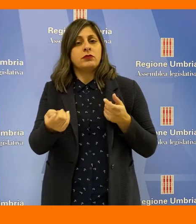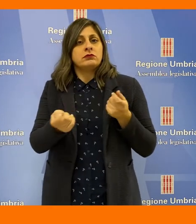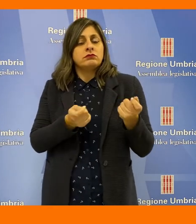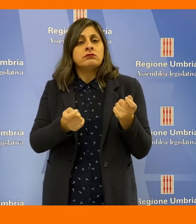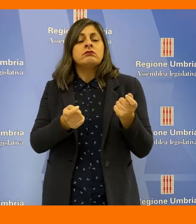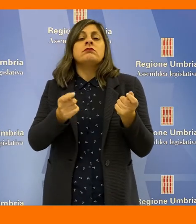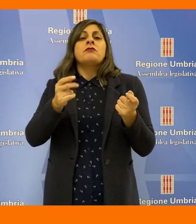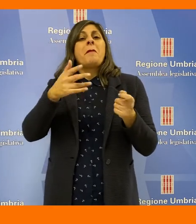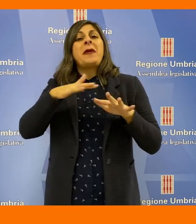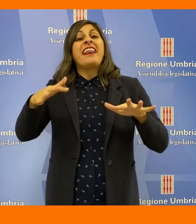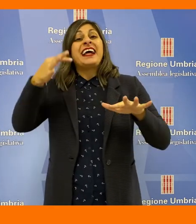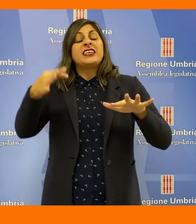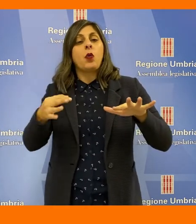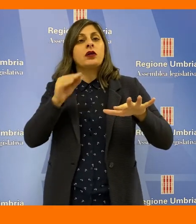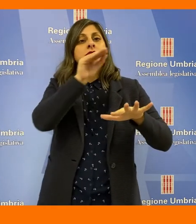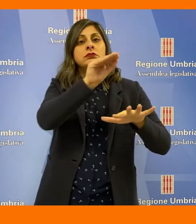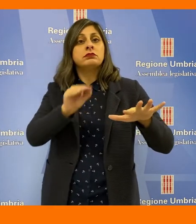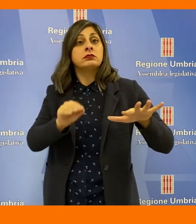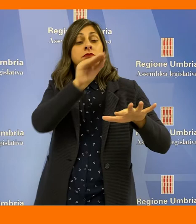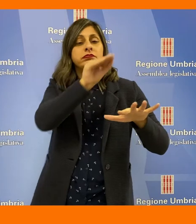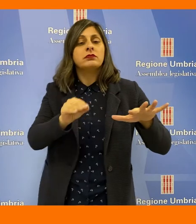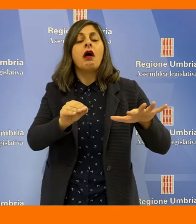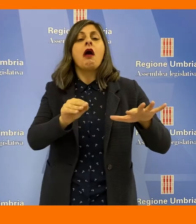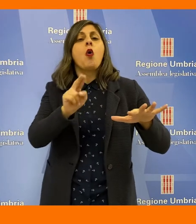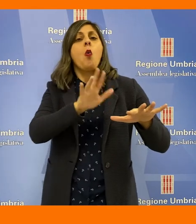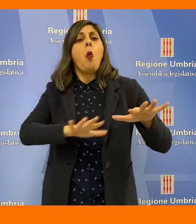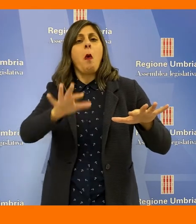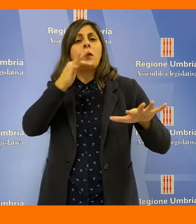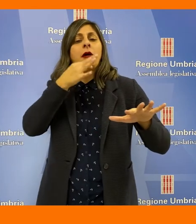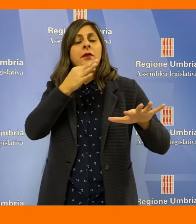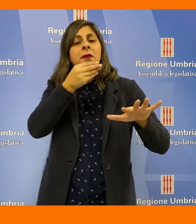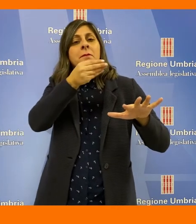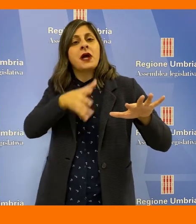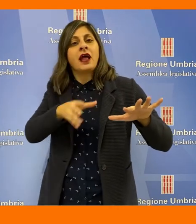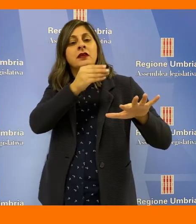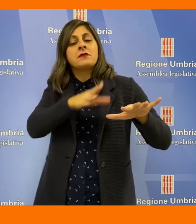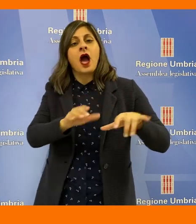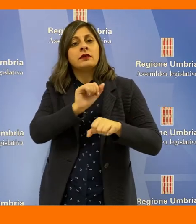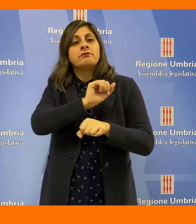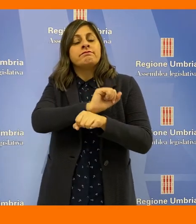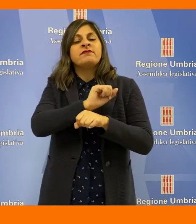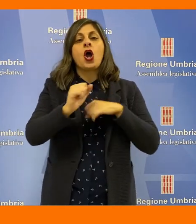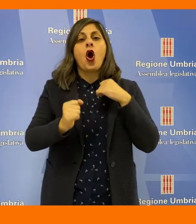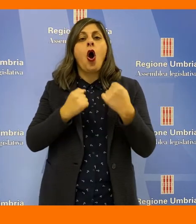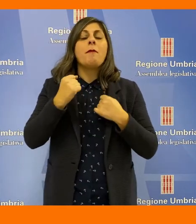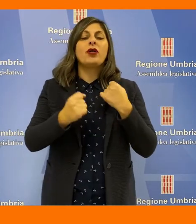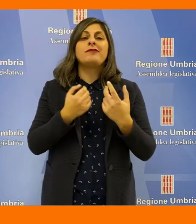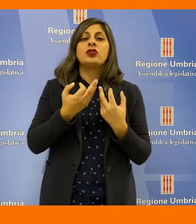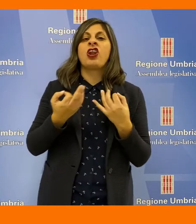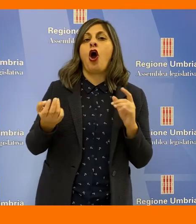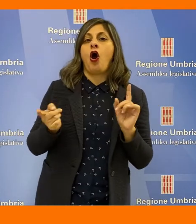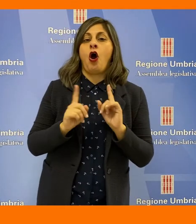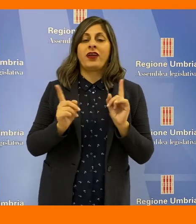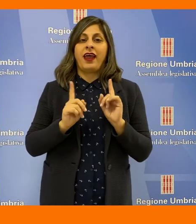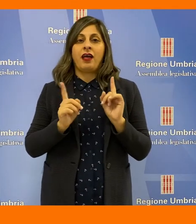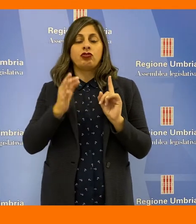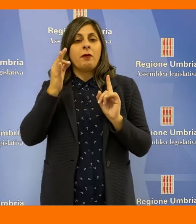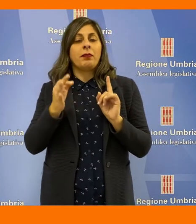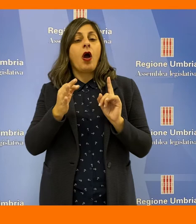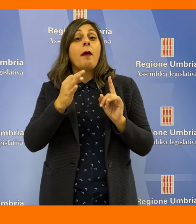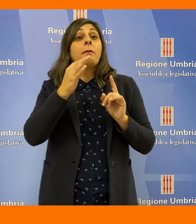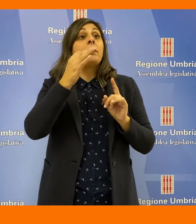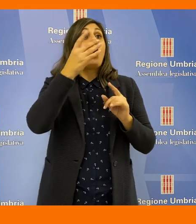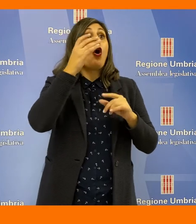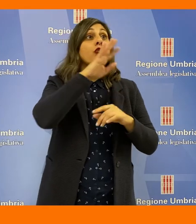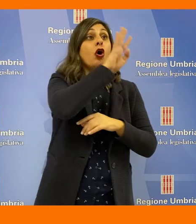locazione dei detenuti di media sicurezza. Spesso l'Umbria è diventata destinazione di detenuti con comportamenti scorretti